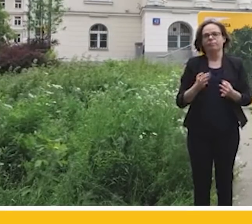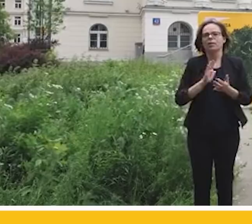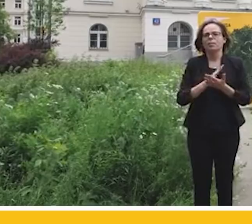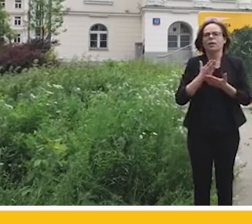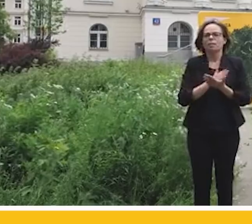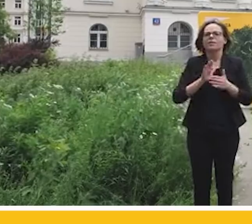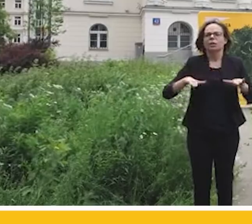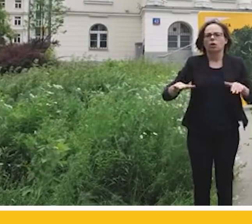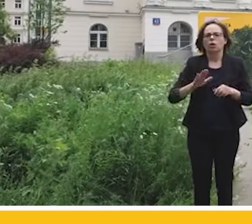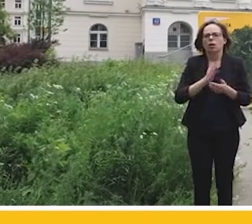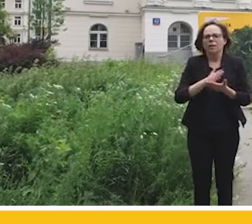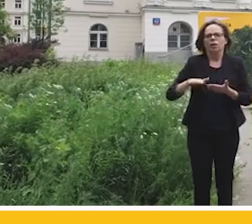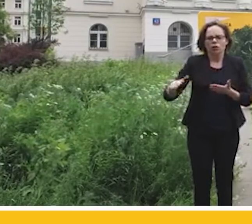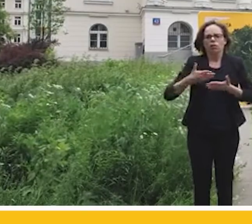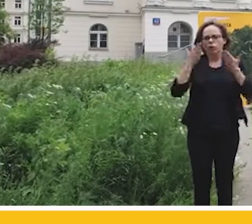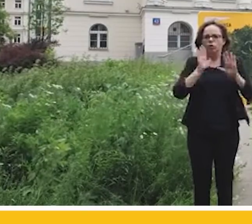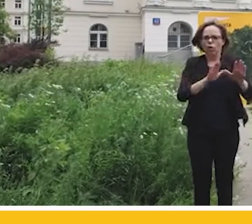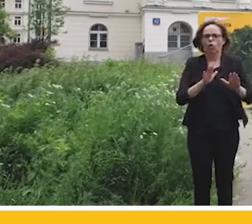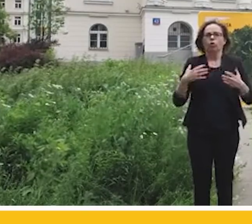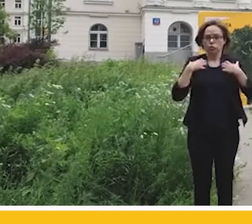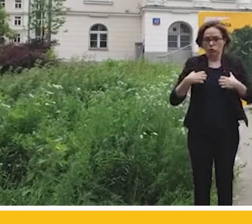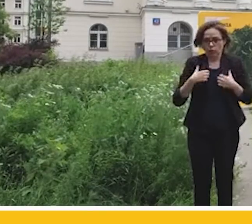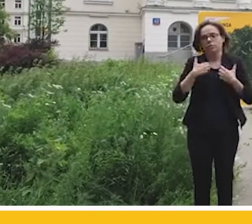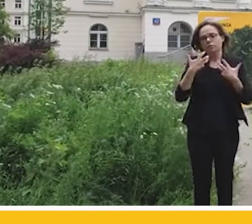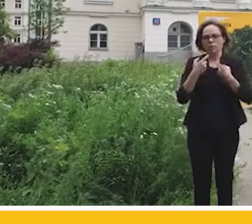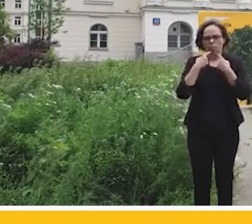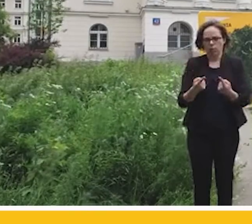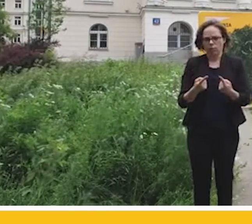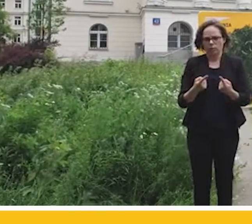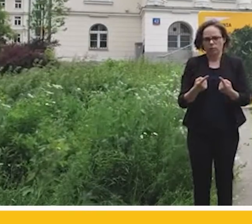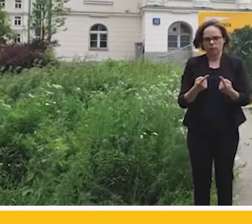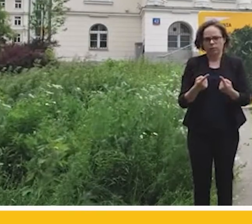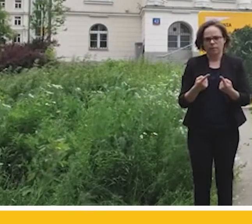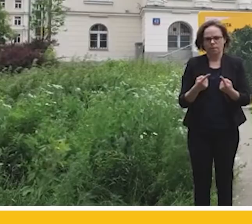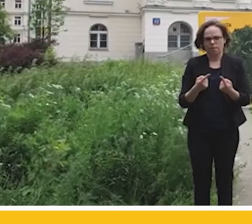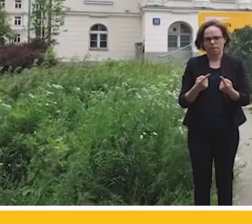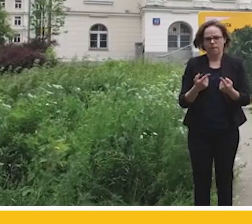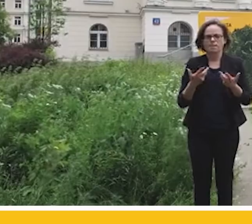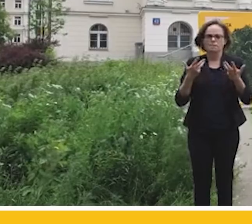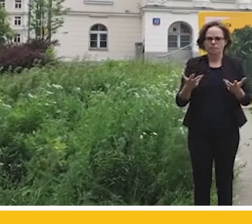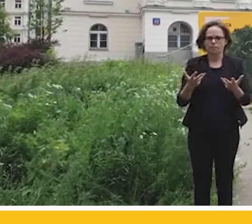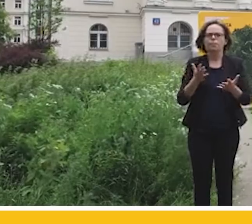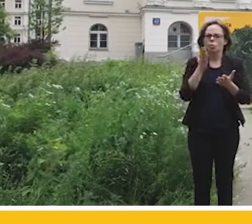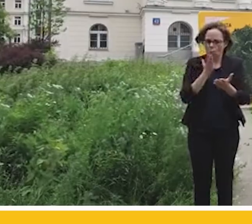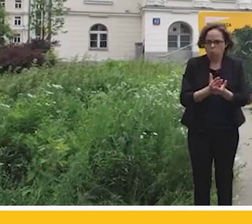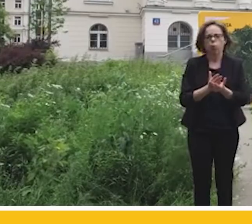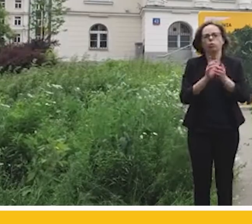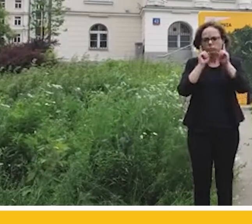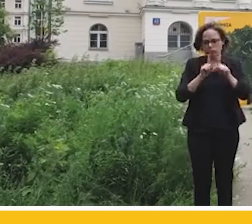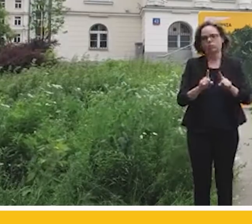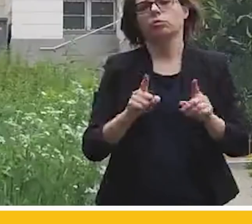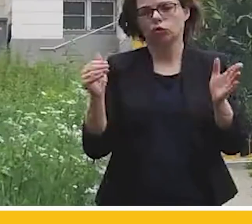Środowiska, przyszedł czas, żeby powiedzieć czas na zielony rozwój.